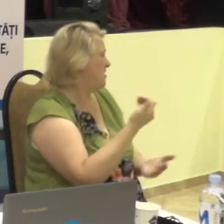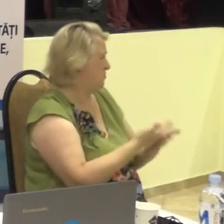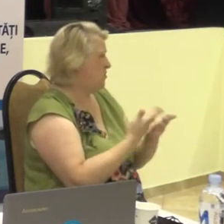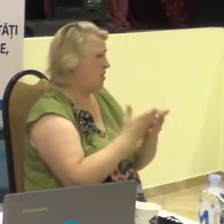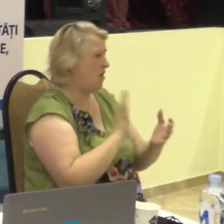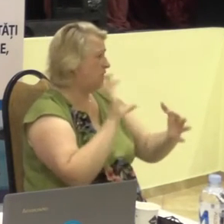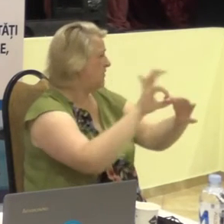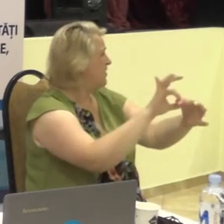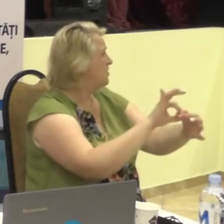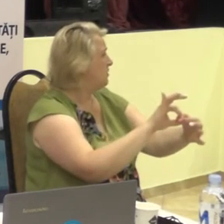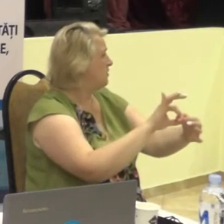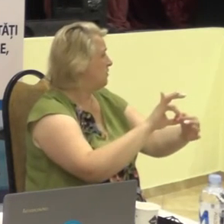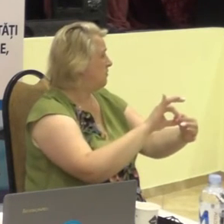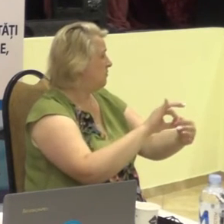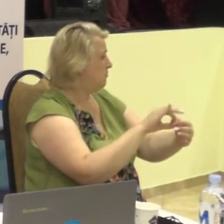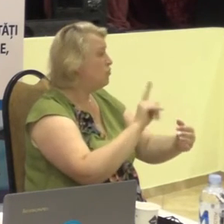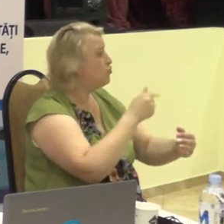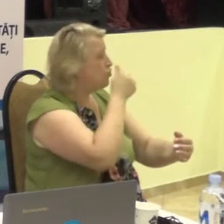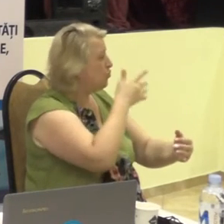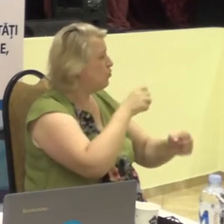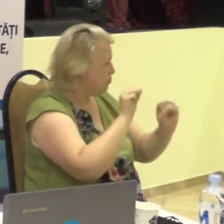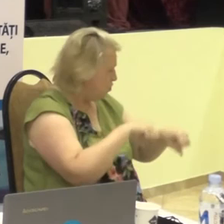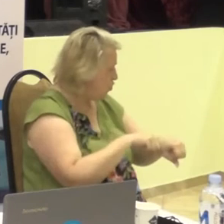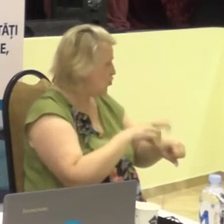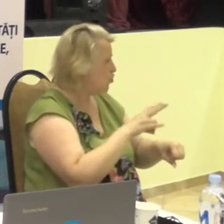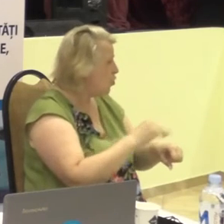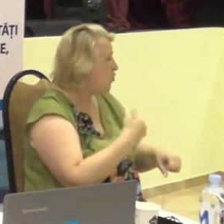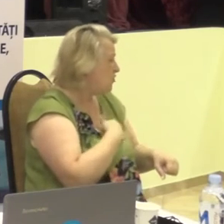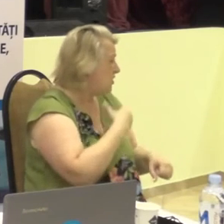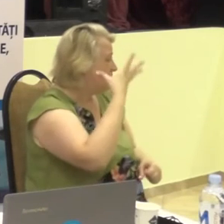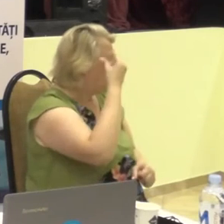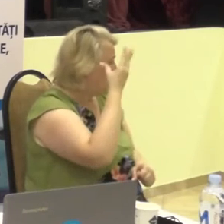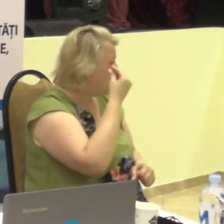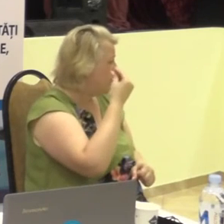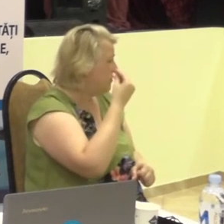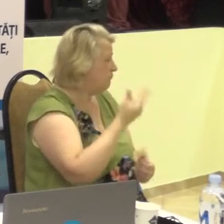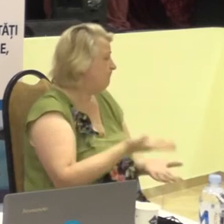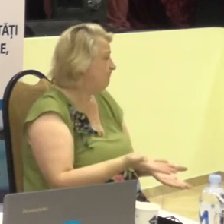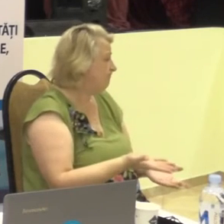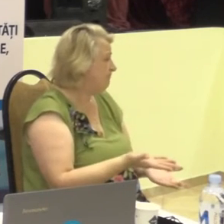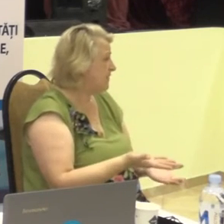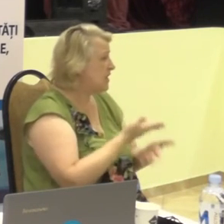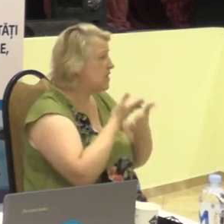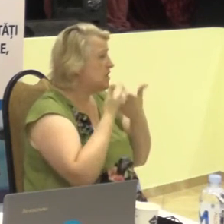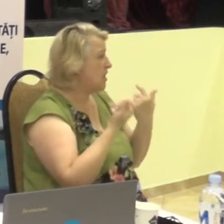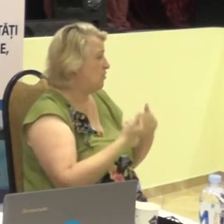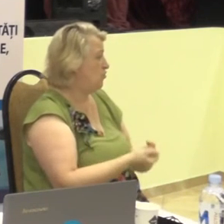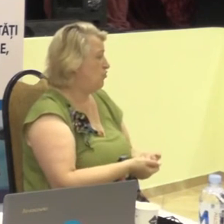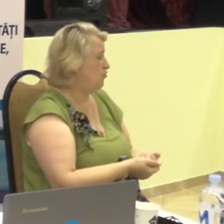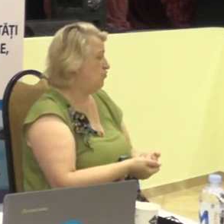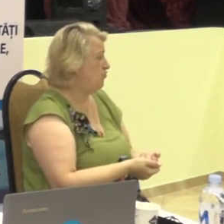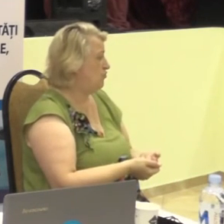Poate. Numai că la noi în țară nu există